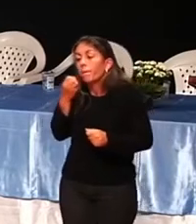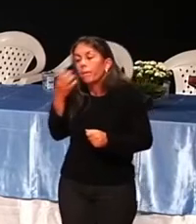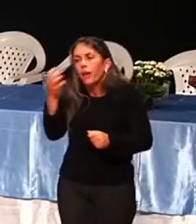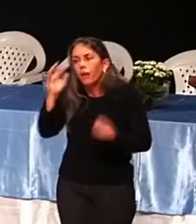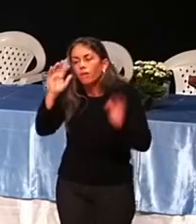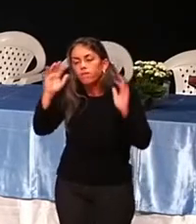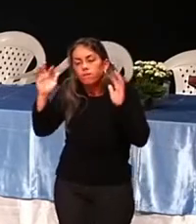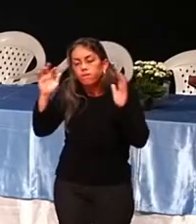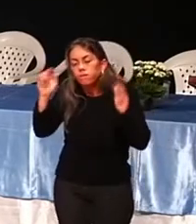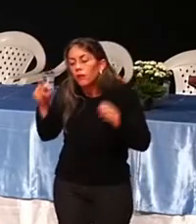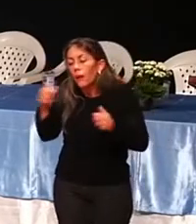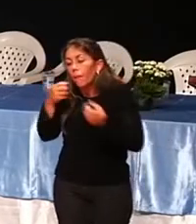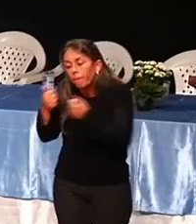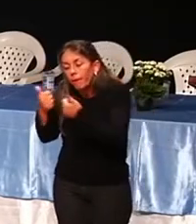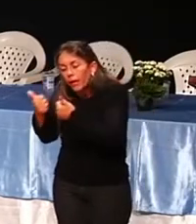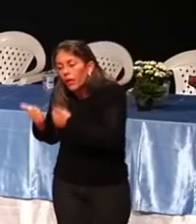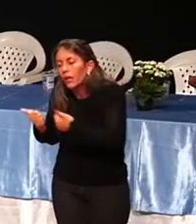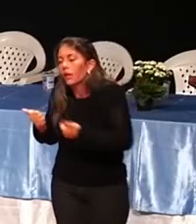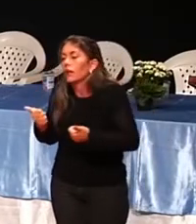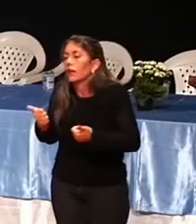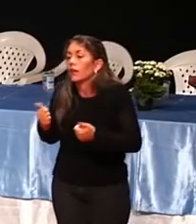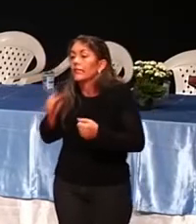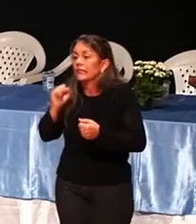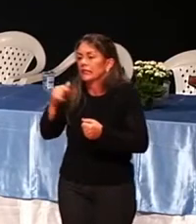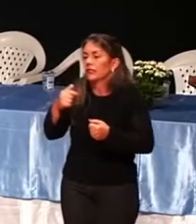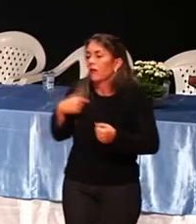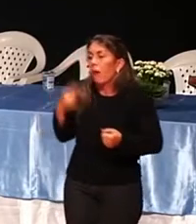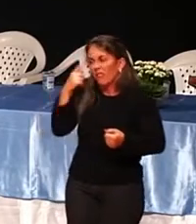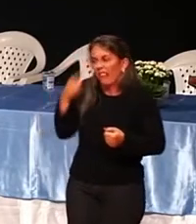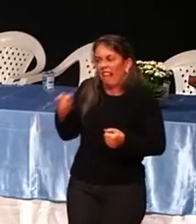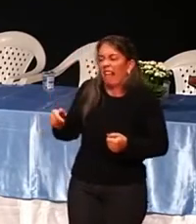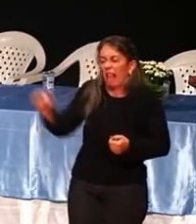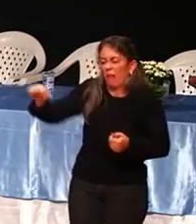pensamento, tomara que ela... né? Volta para você também.